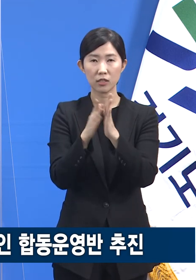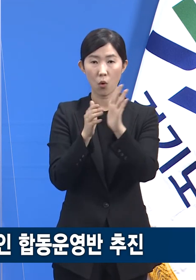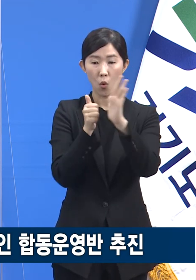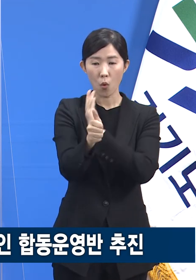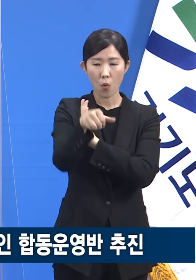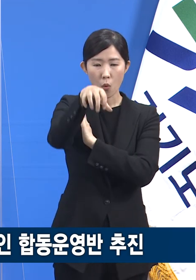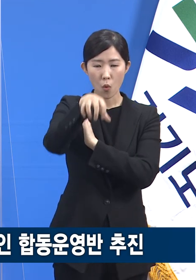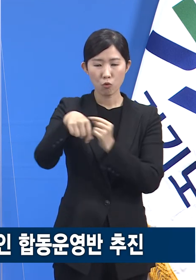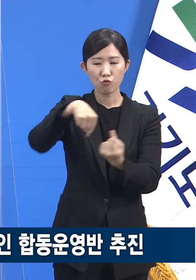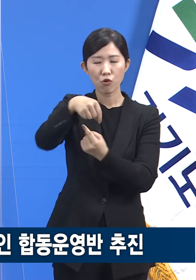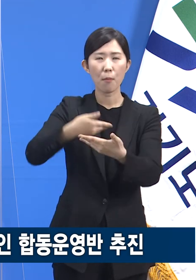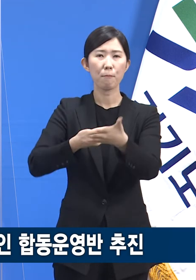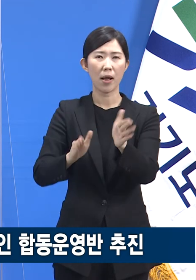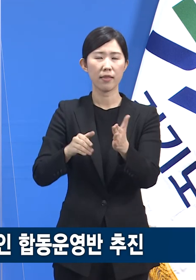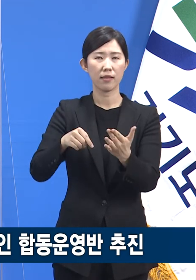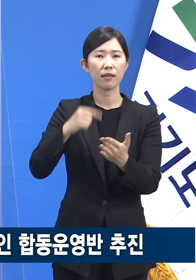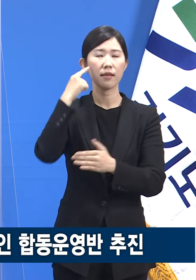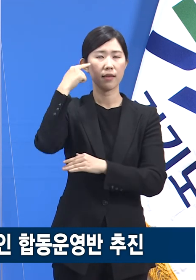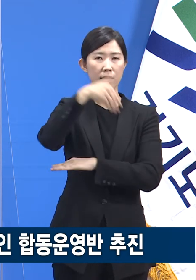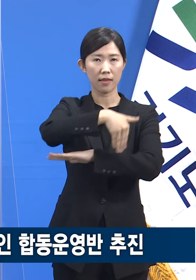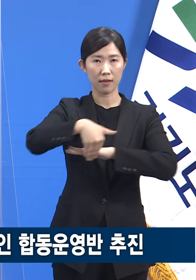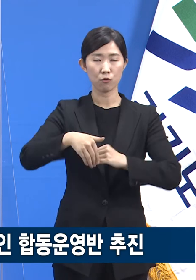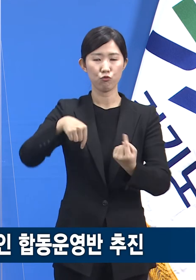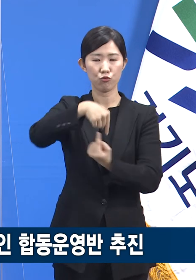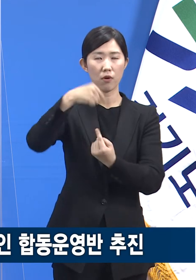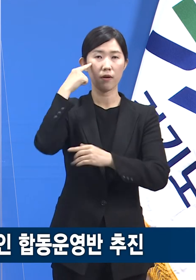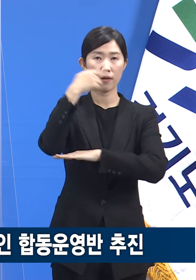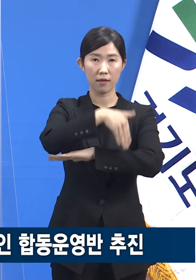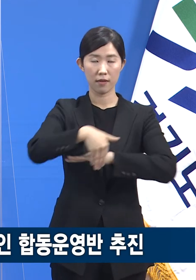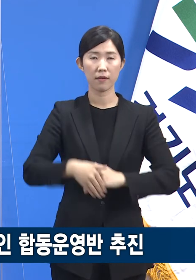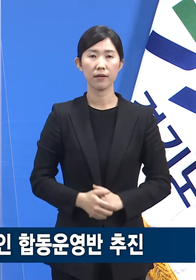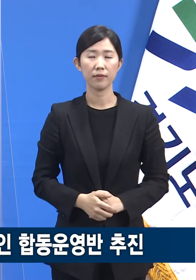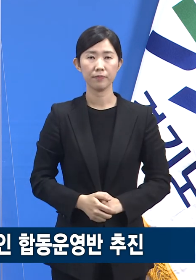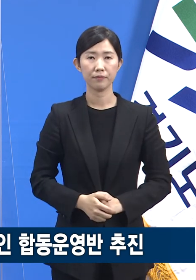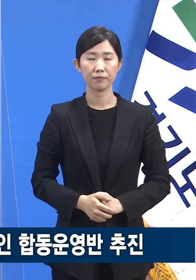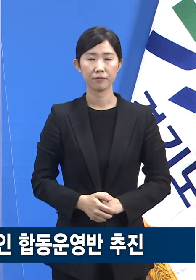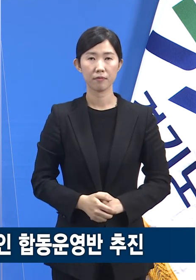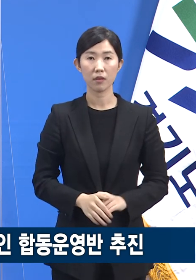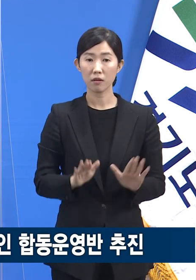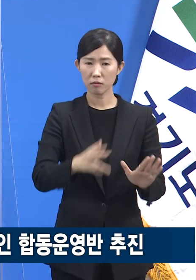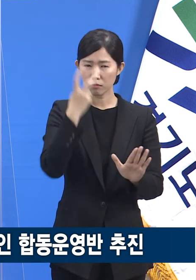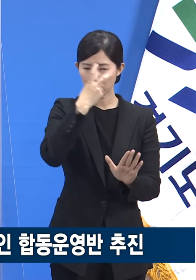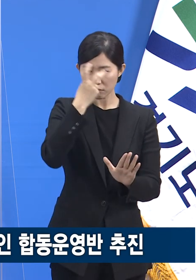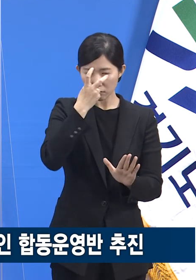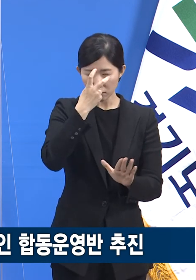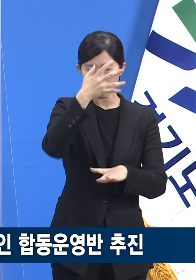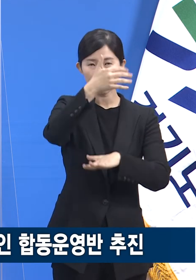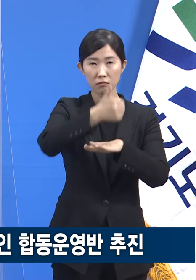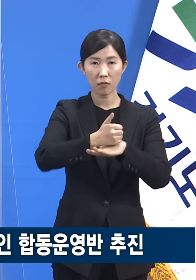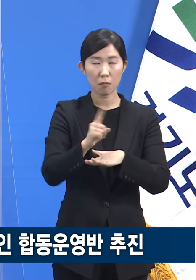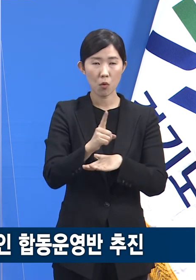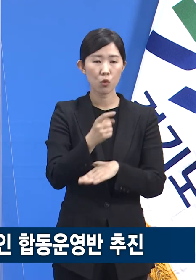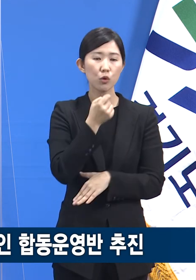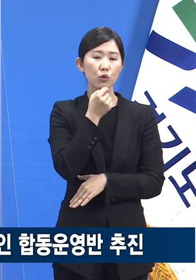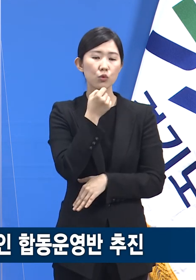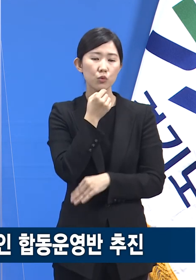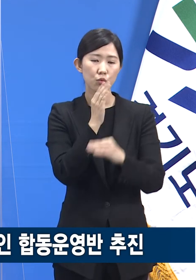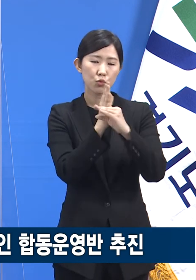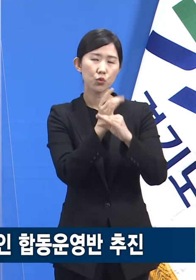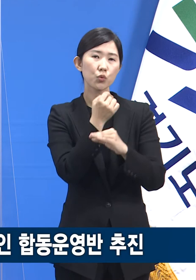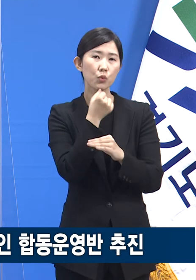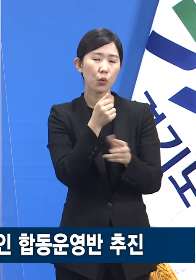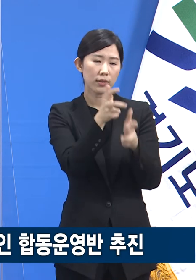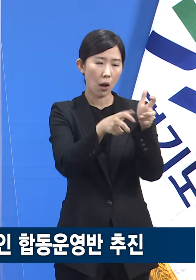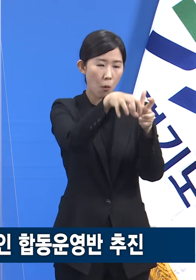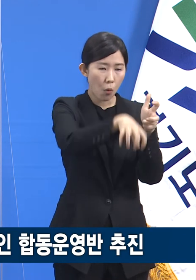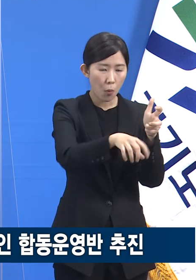최근 집단감염이 발생한 사업장에 대해 심층역학조사를 진행하다 보면 중소사업장들은 방역